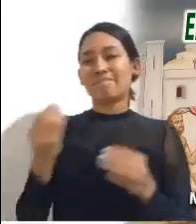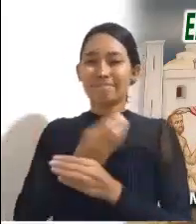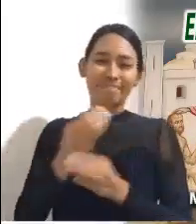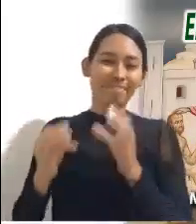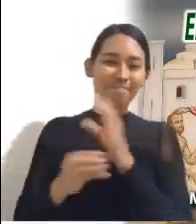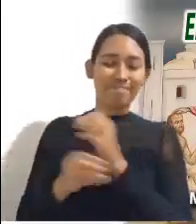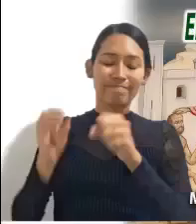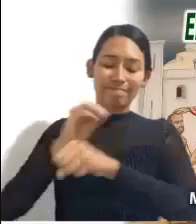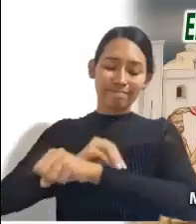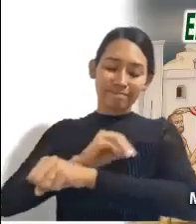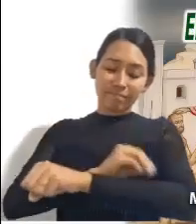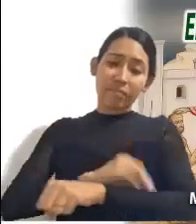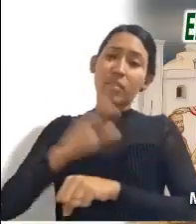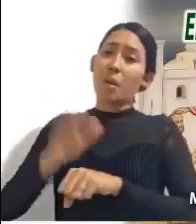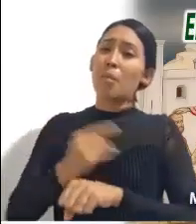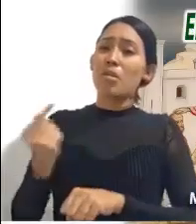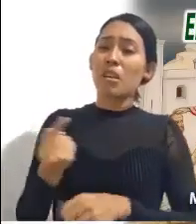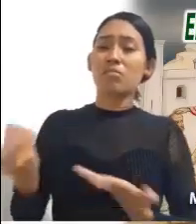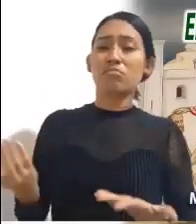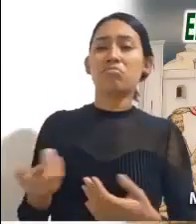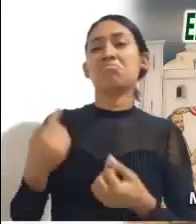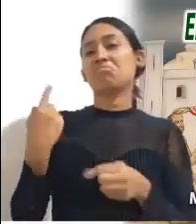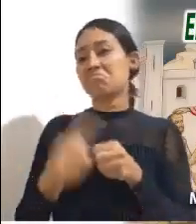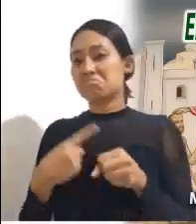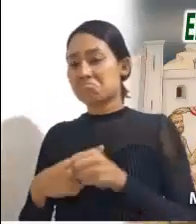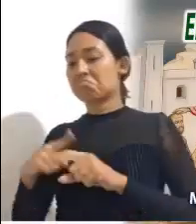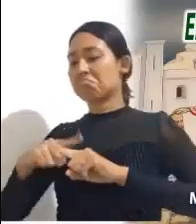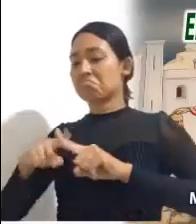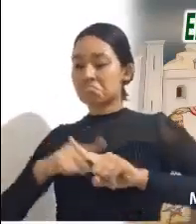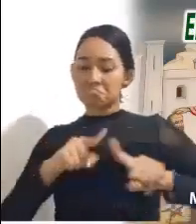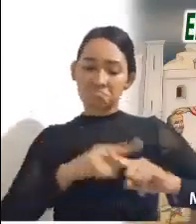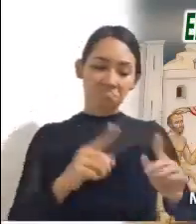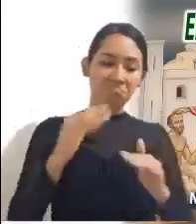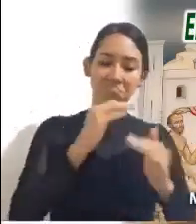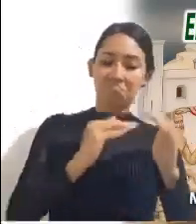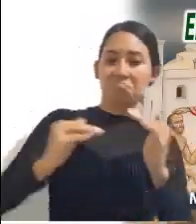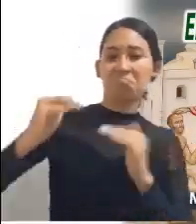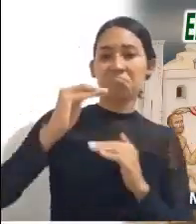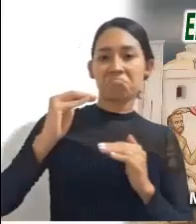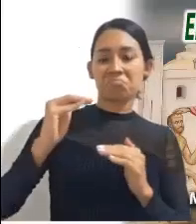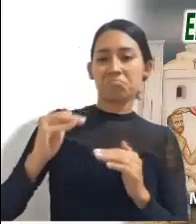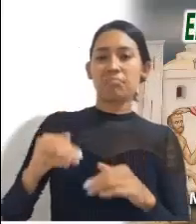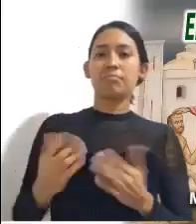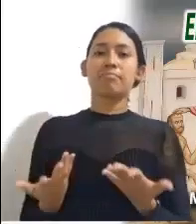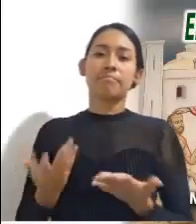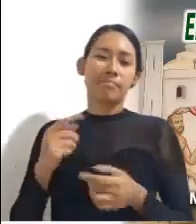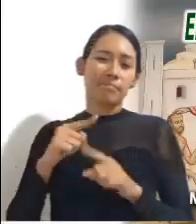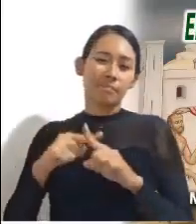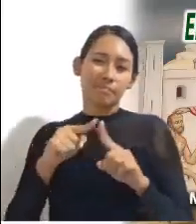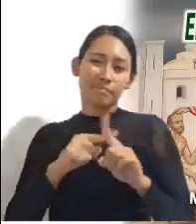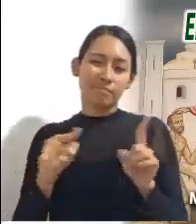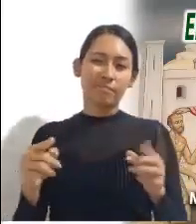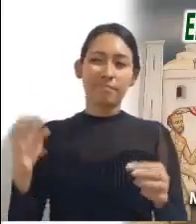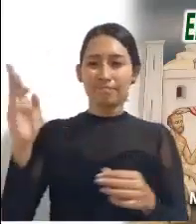pretextos son muchos. La enfermedad, la diferencia de raza, la diferencia de clase o posición,